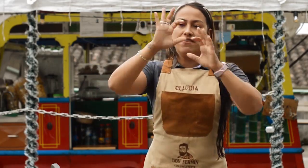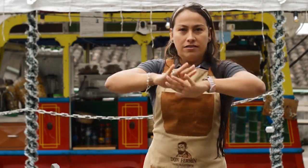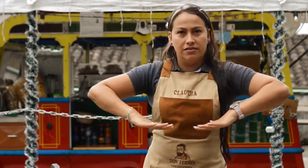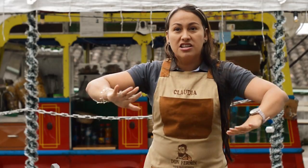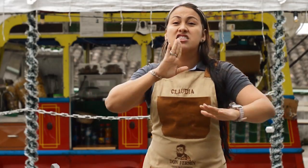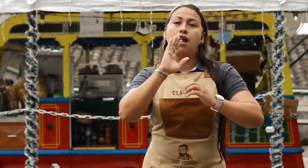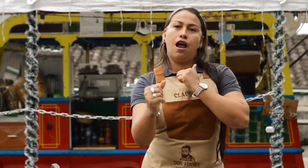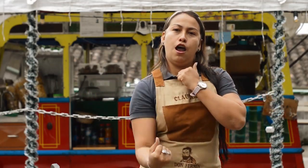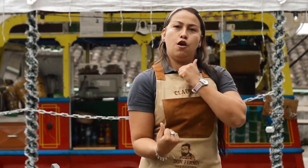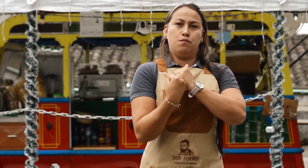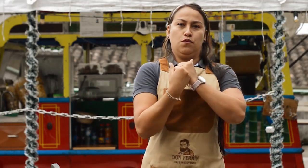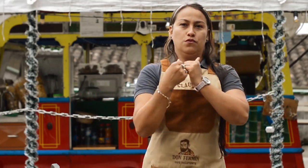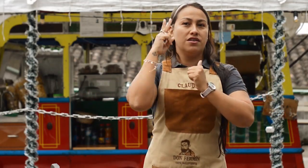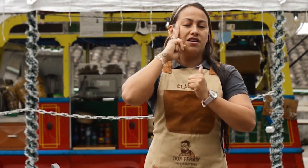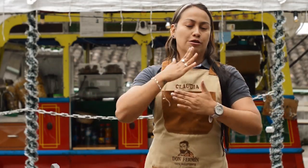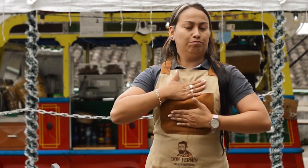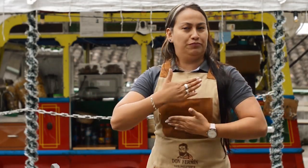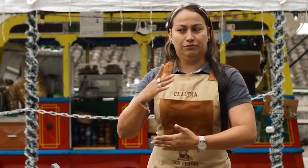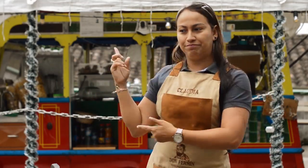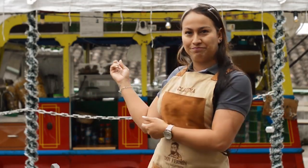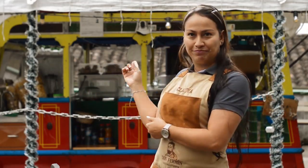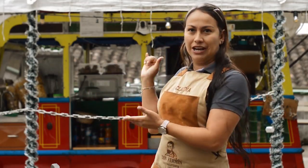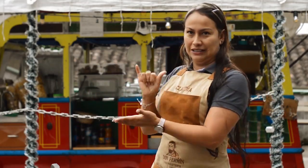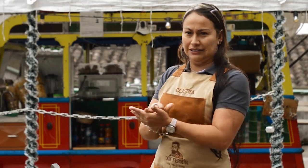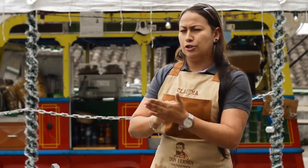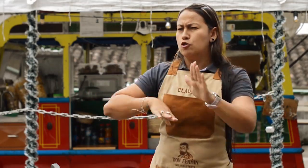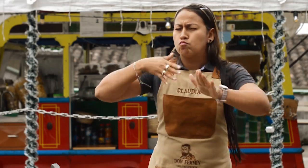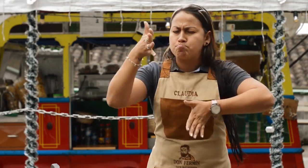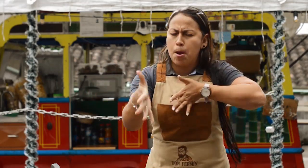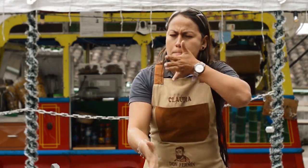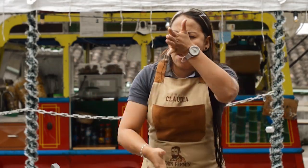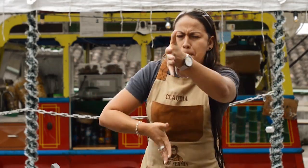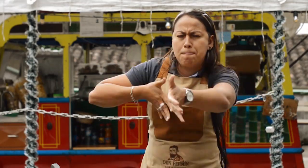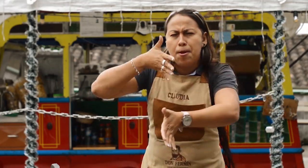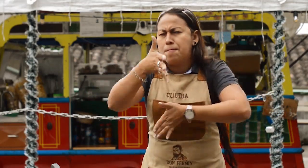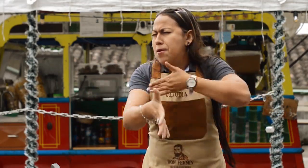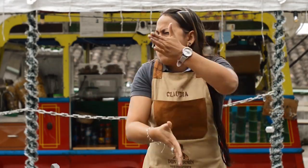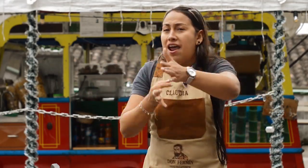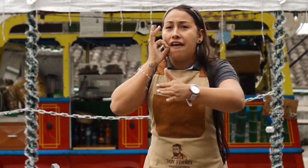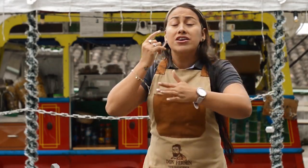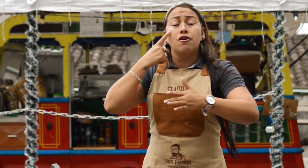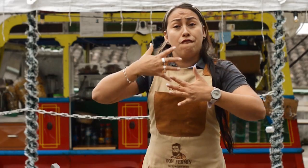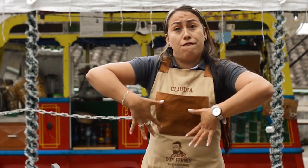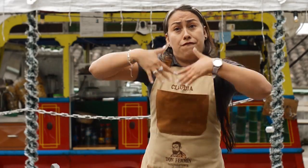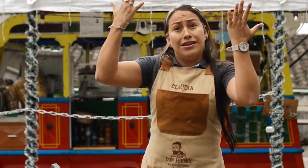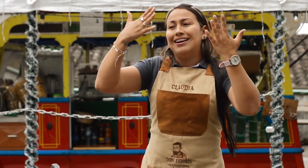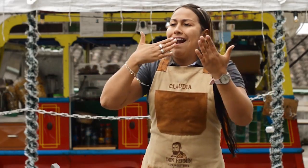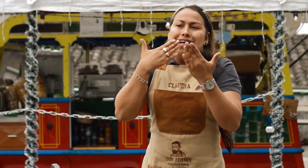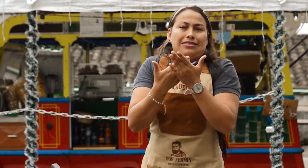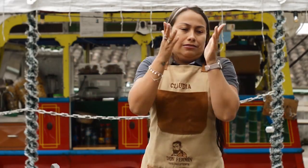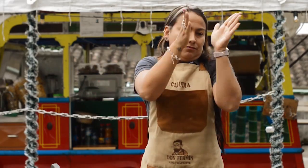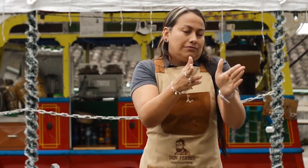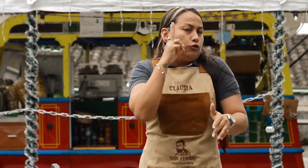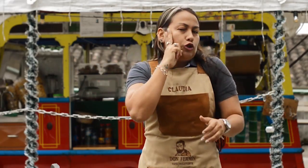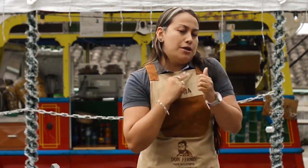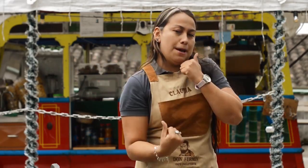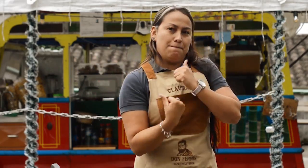de inclusión de Don Fermín Café, estamos acá entonces saliendo adelante. Ha venido mucha, mucha gente, y nuestro